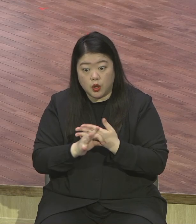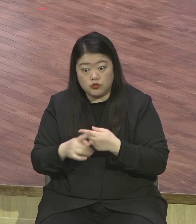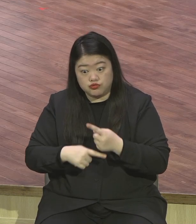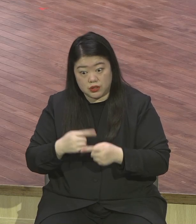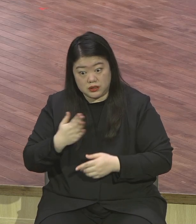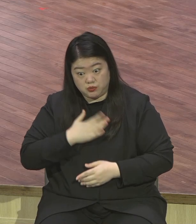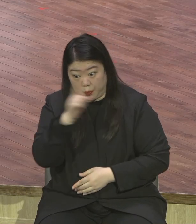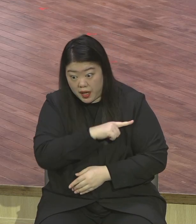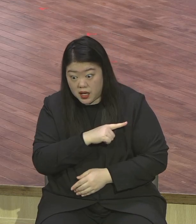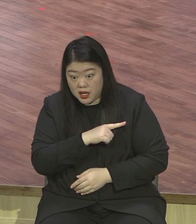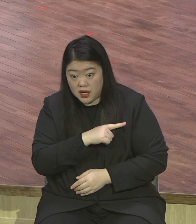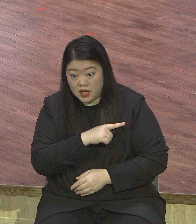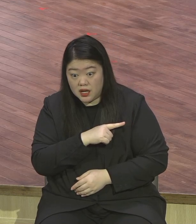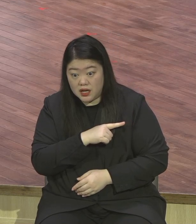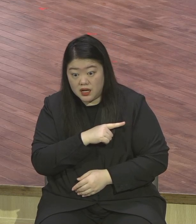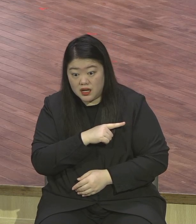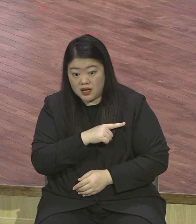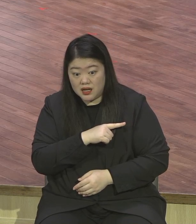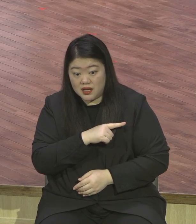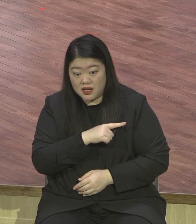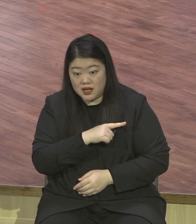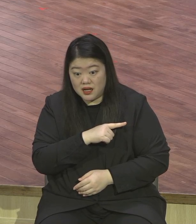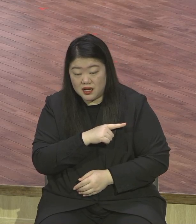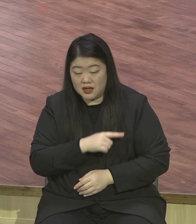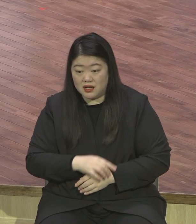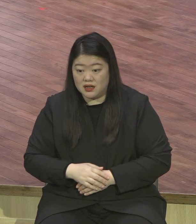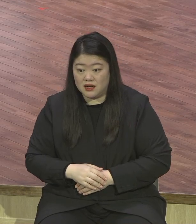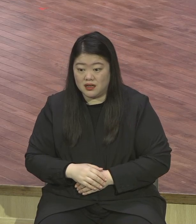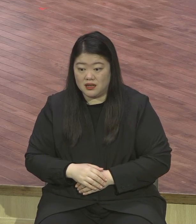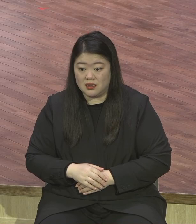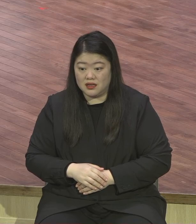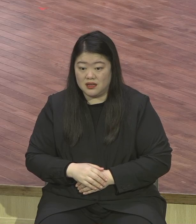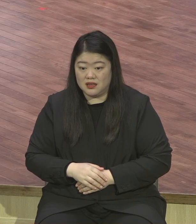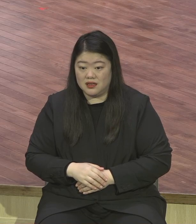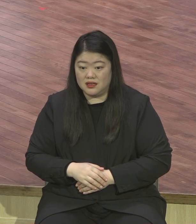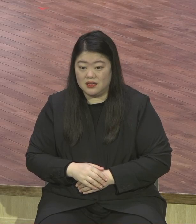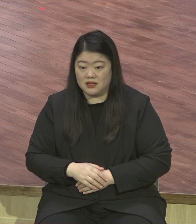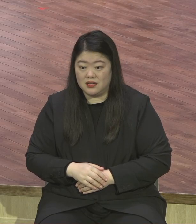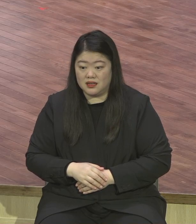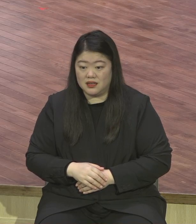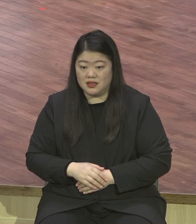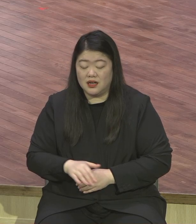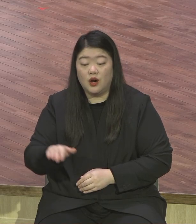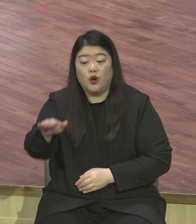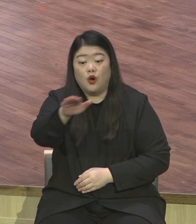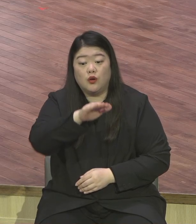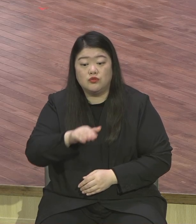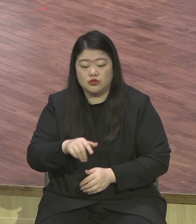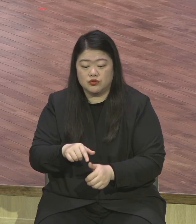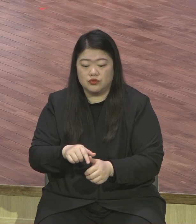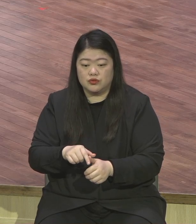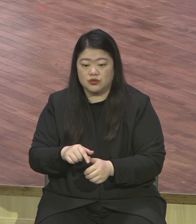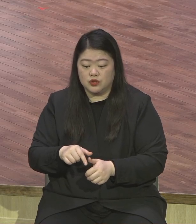저와 여러분이 죄가 없어서 순결해서가 구금받는 게 아니잖아요 우리가 아직 죄인되었을 때